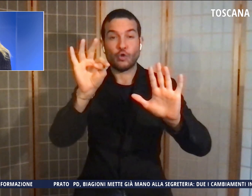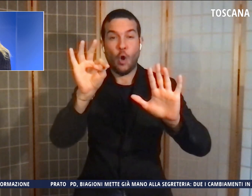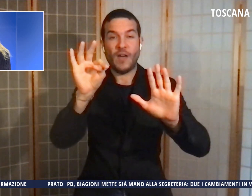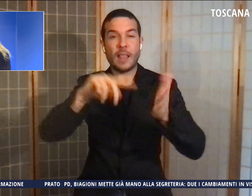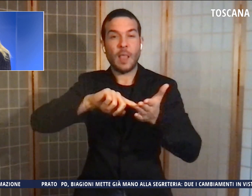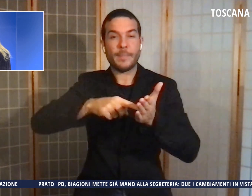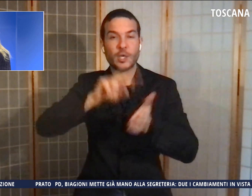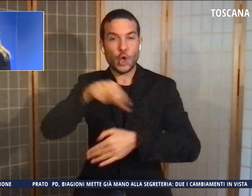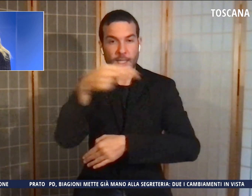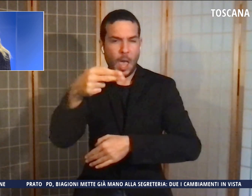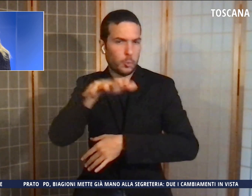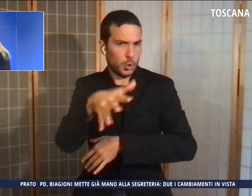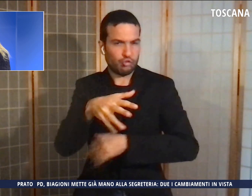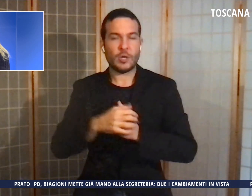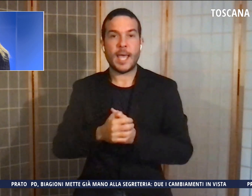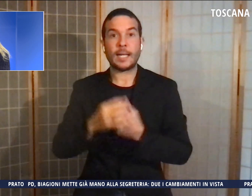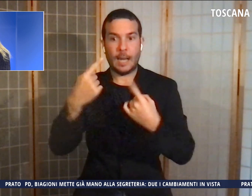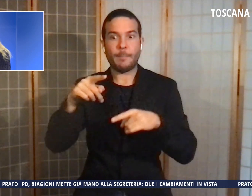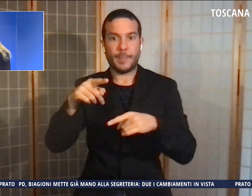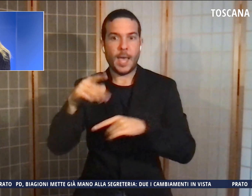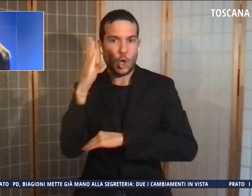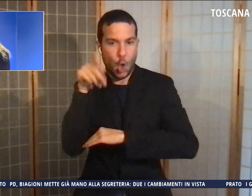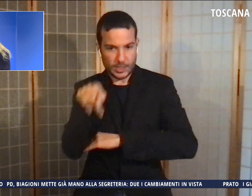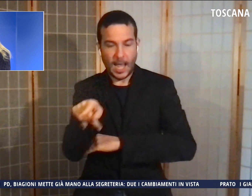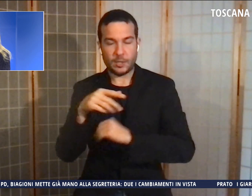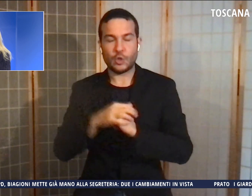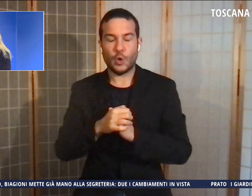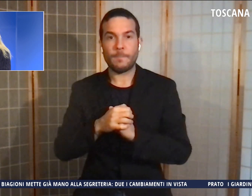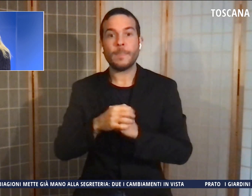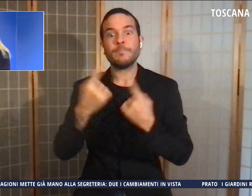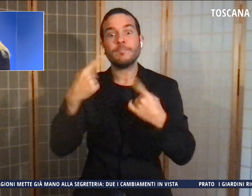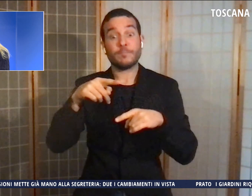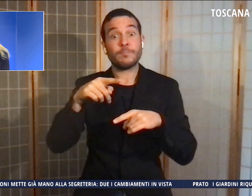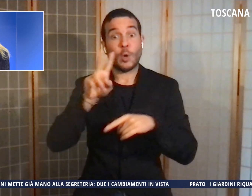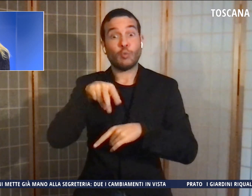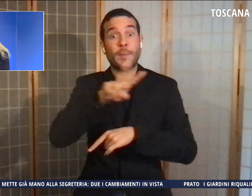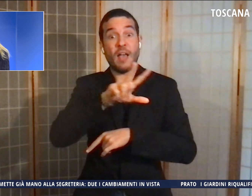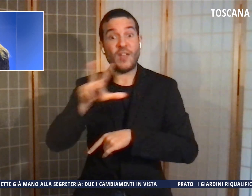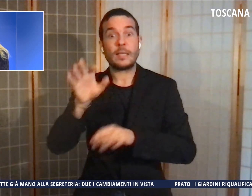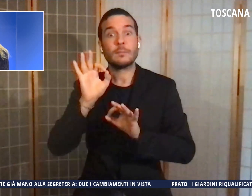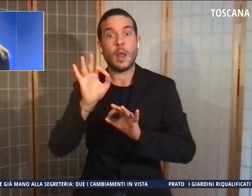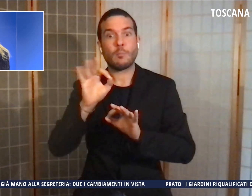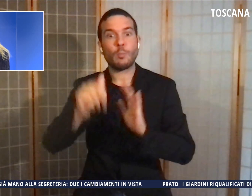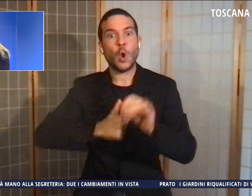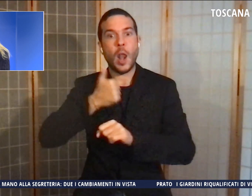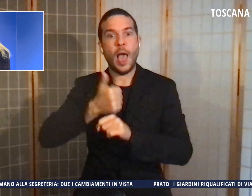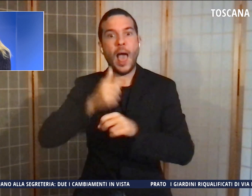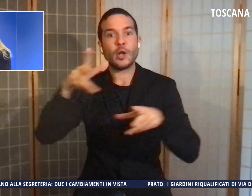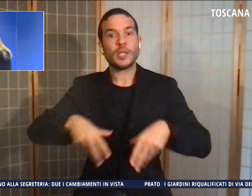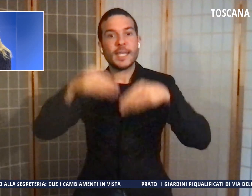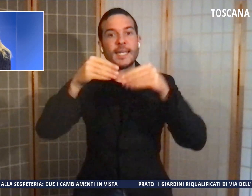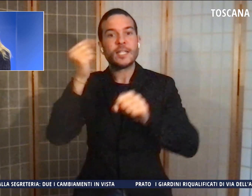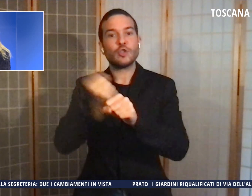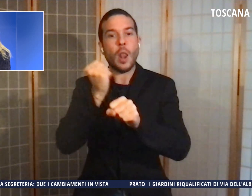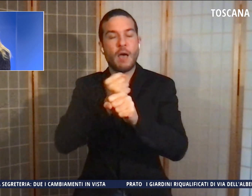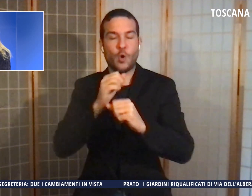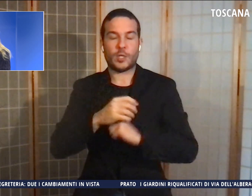rifare l'impiatto. Anche in questo caso, il 2023 sarà l'anno di inizio dei lavori. Lo ha detto il